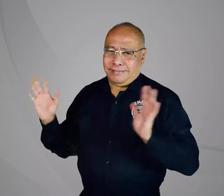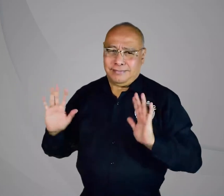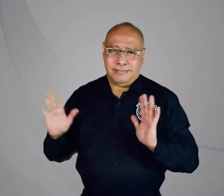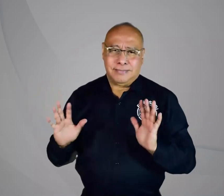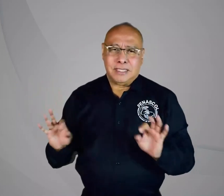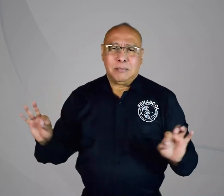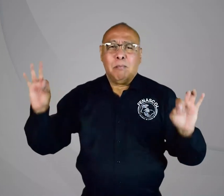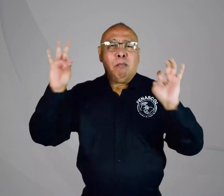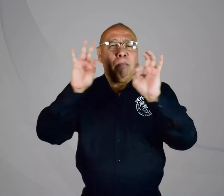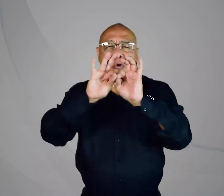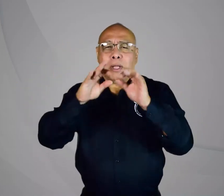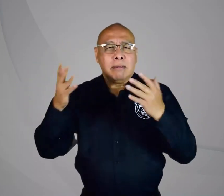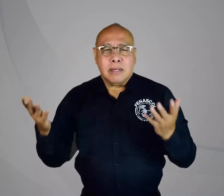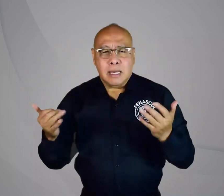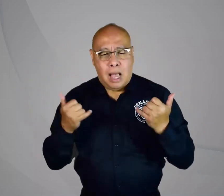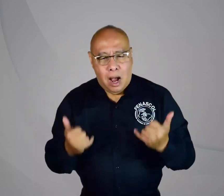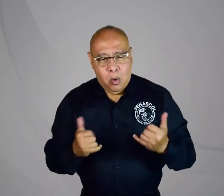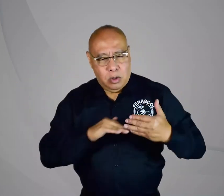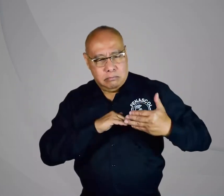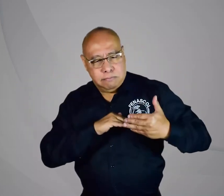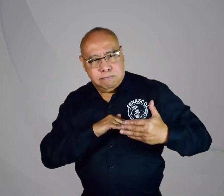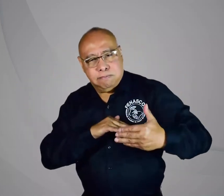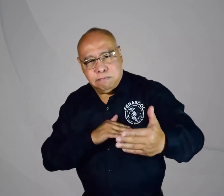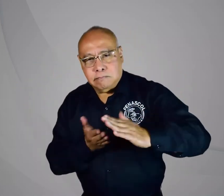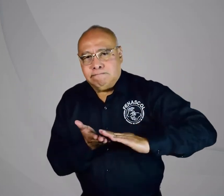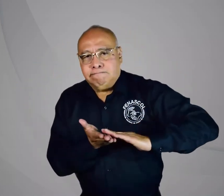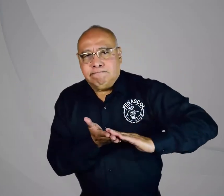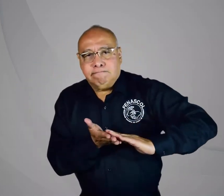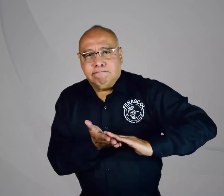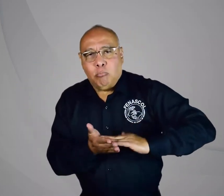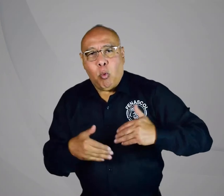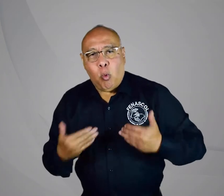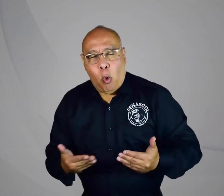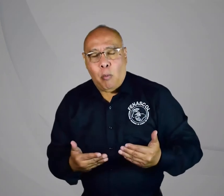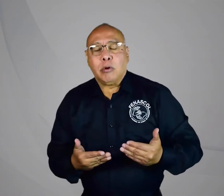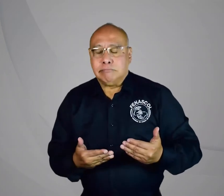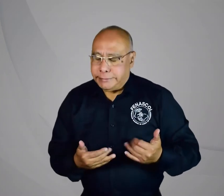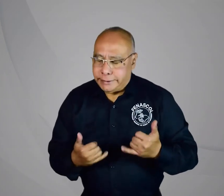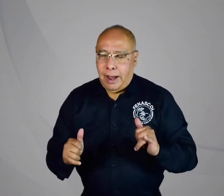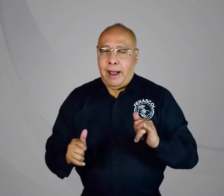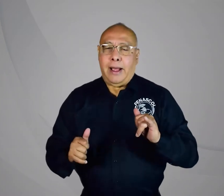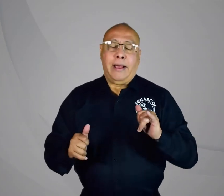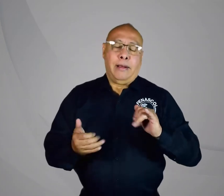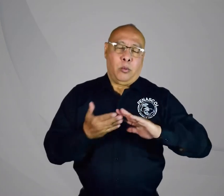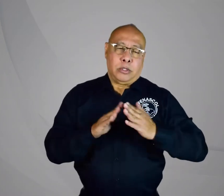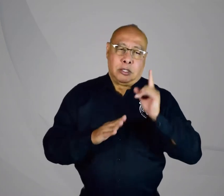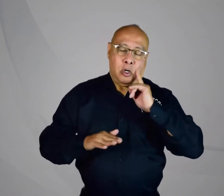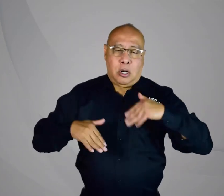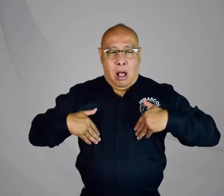universidad, ni al INSOR, ni a nadie. Lo que nos interesa es buscar una solución a este asunto. Por supuesto, la